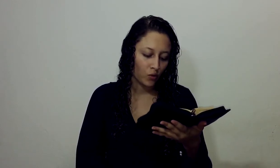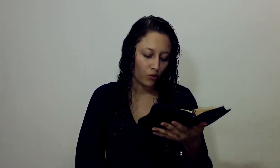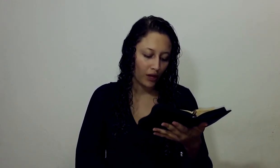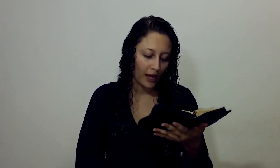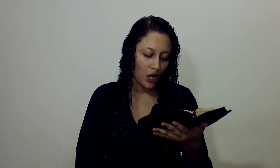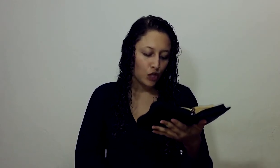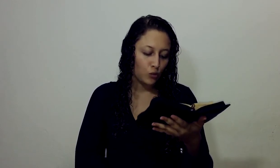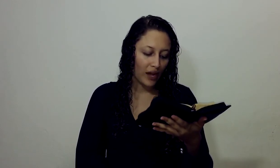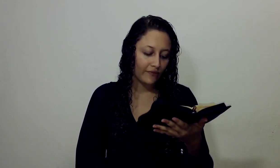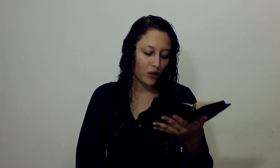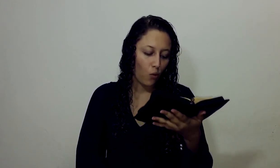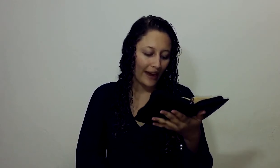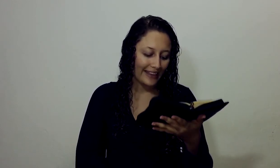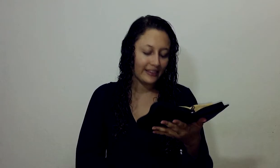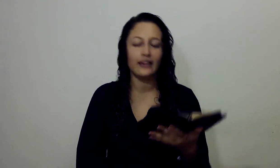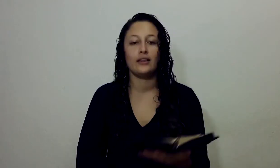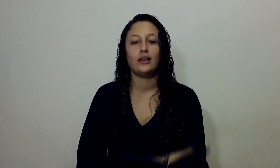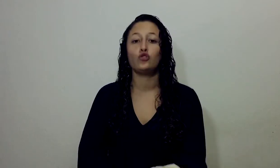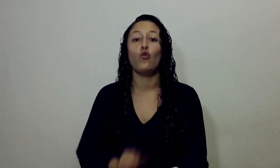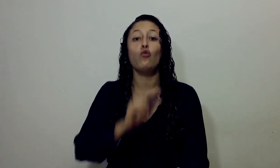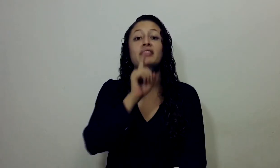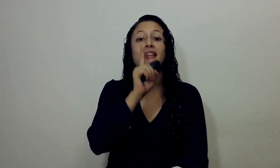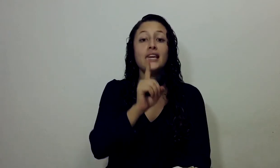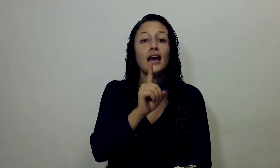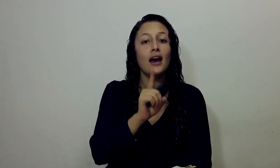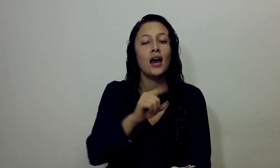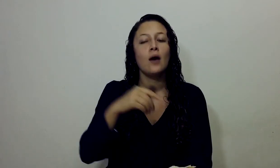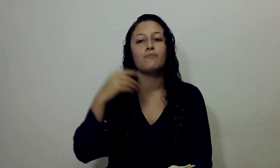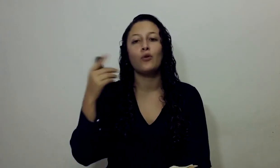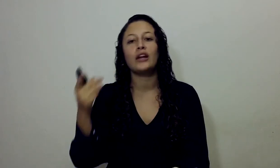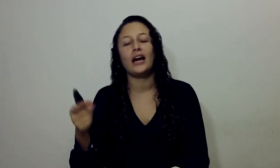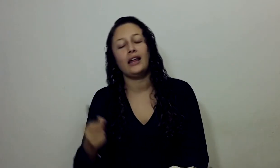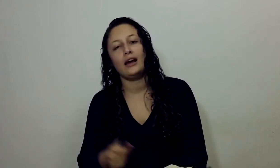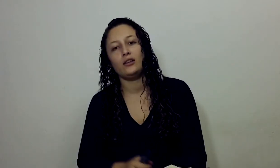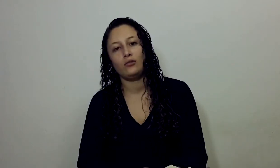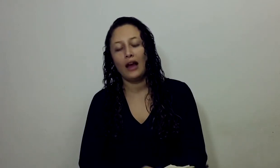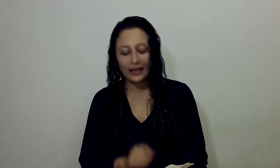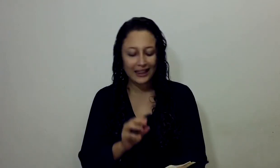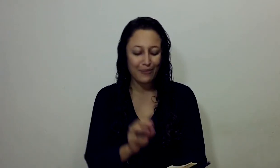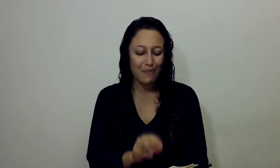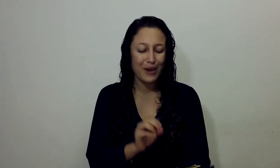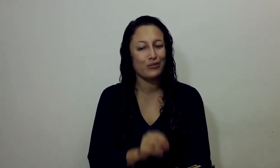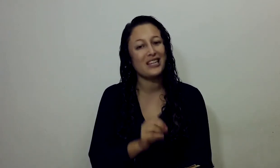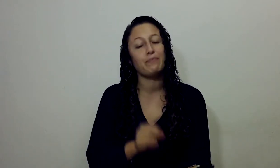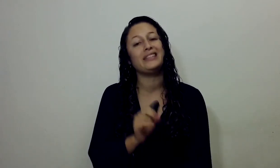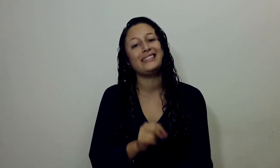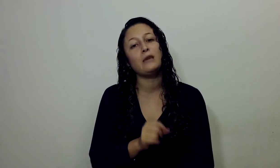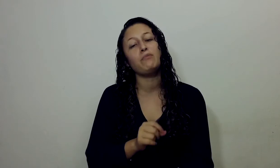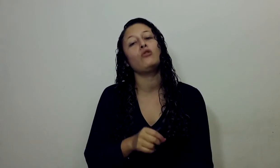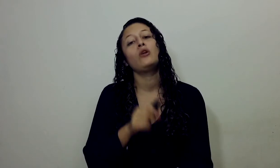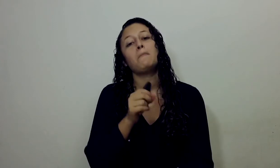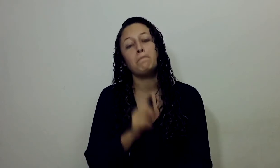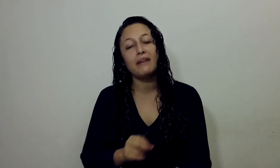reino De Judá Durante 40 días Un día Por cada año Aquí también Vemos el